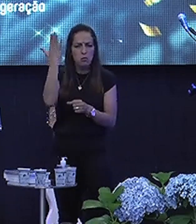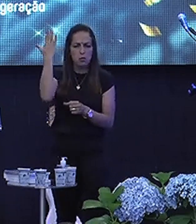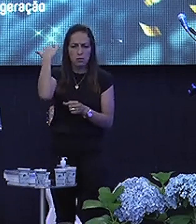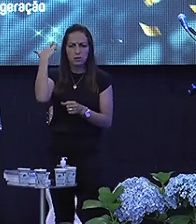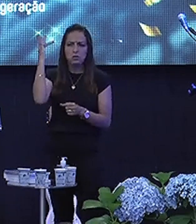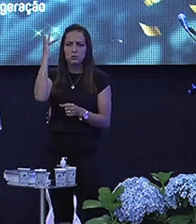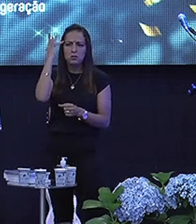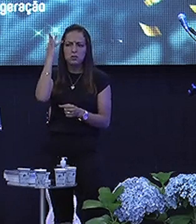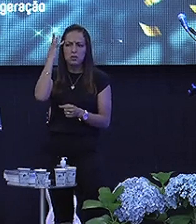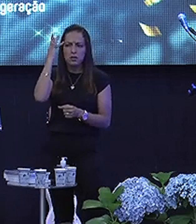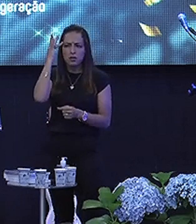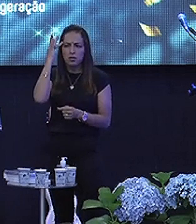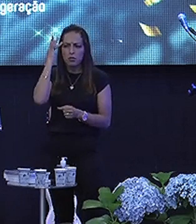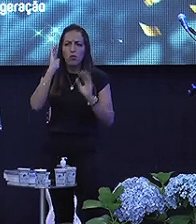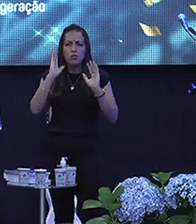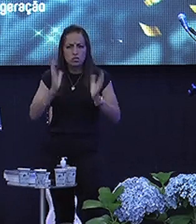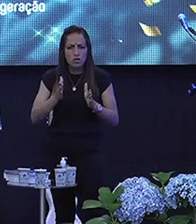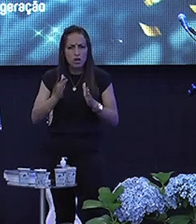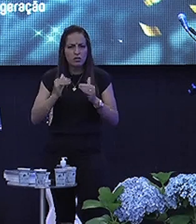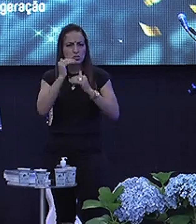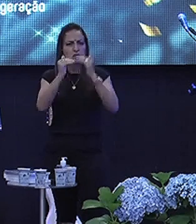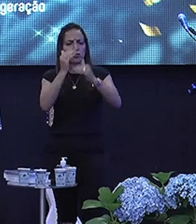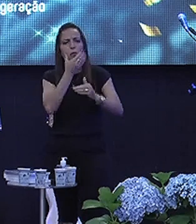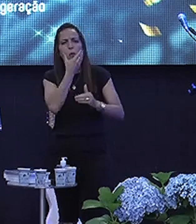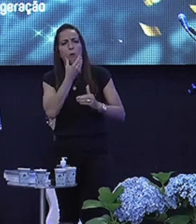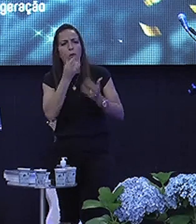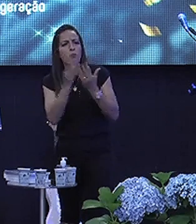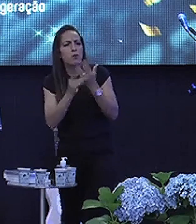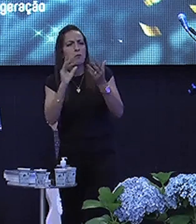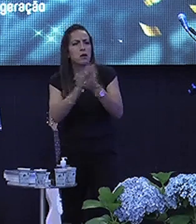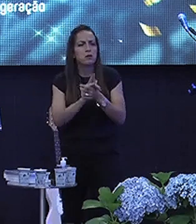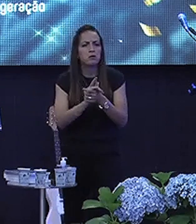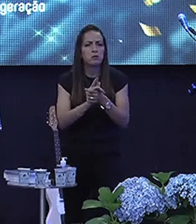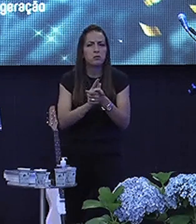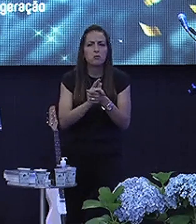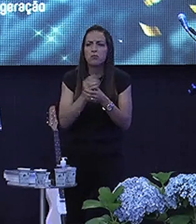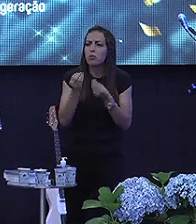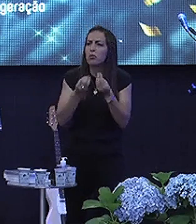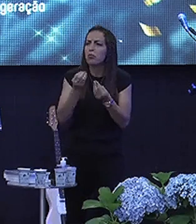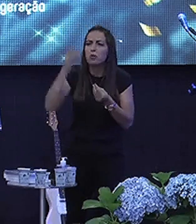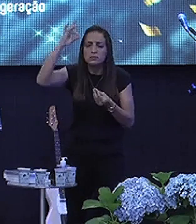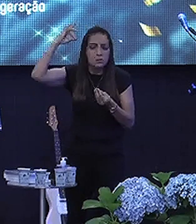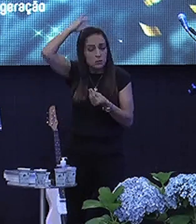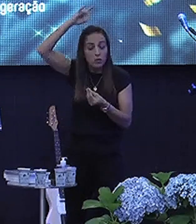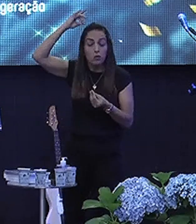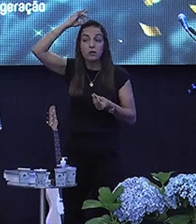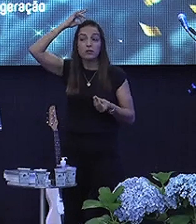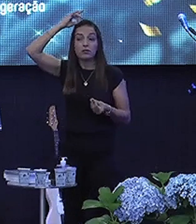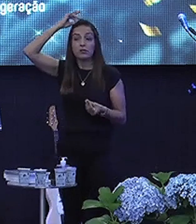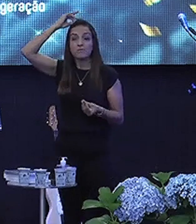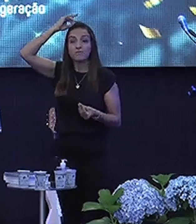de maturidade Ou você amadureceu como homem Como marido, como esposo Espiritualmente